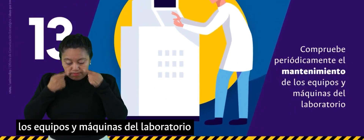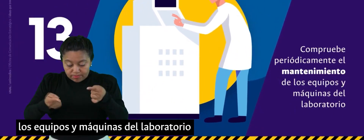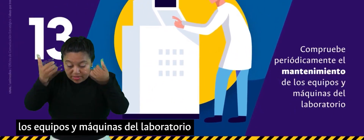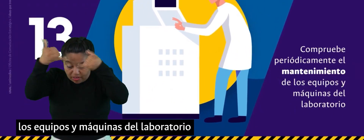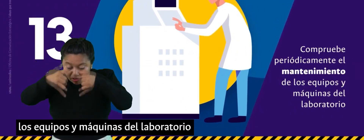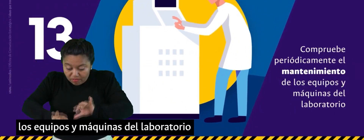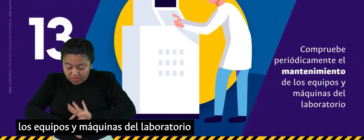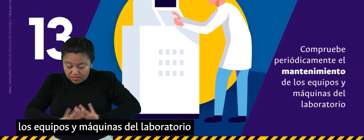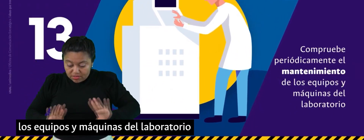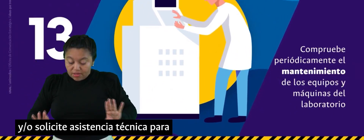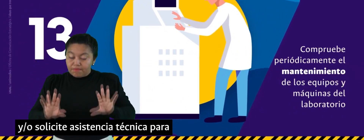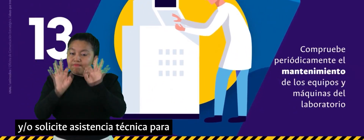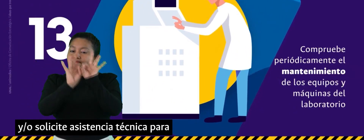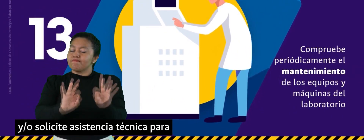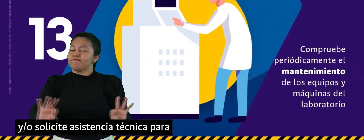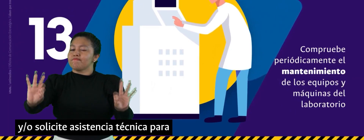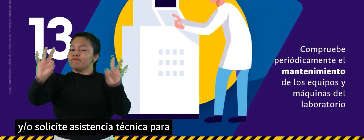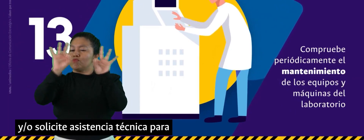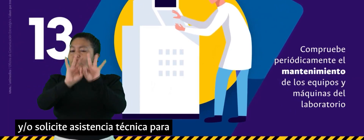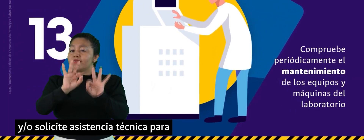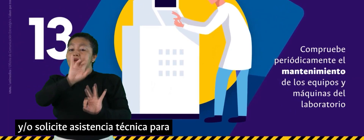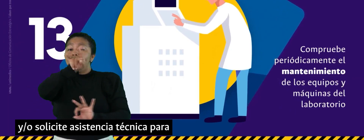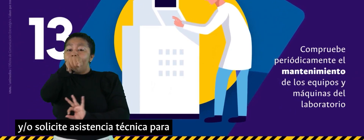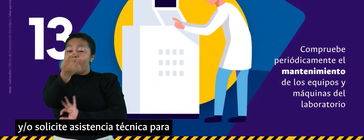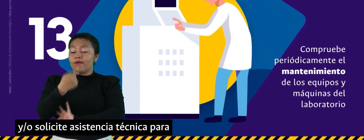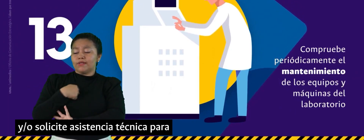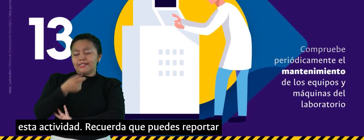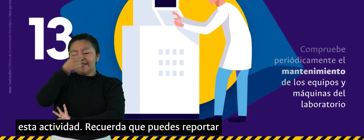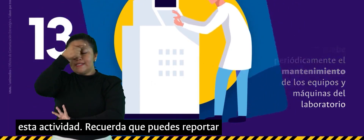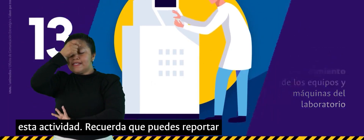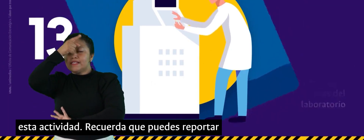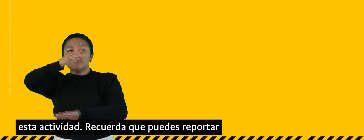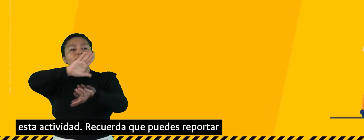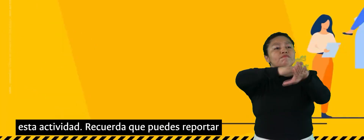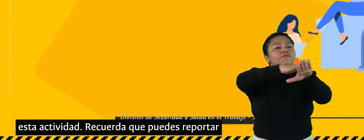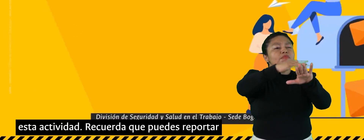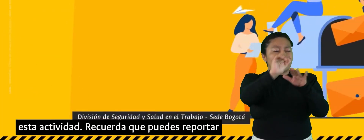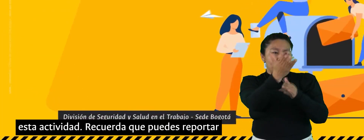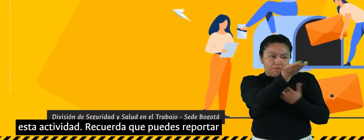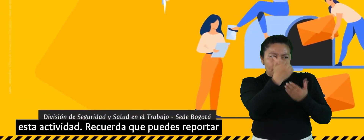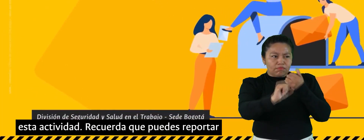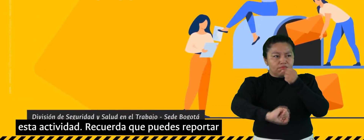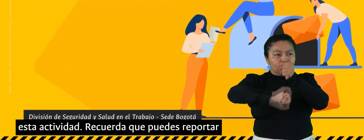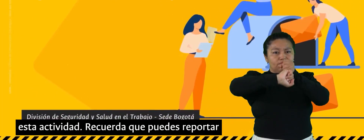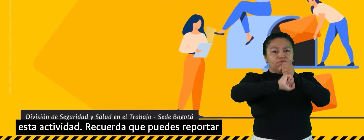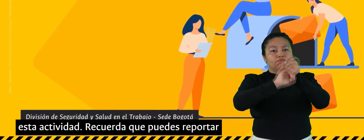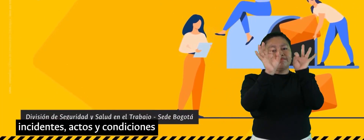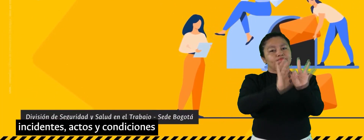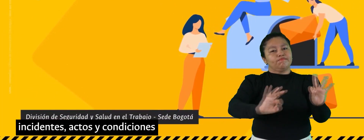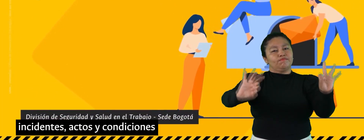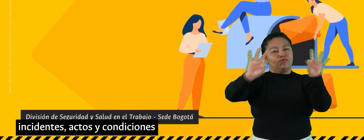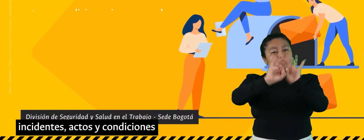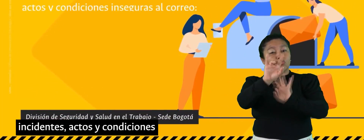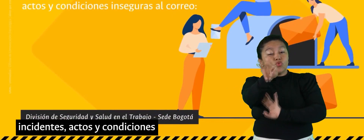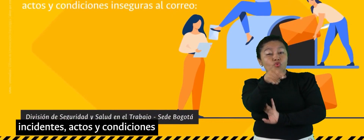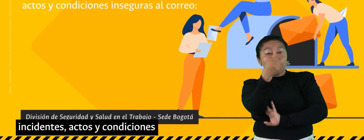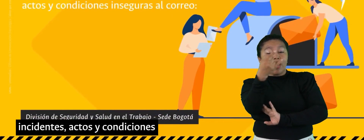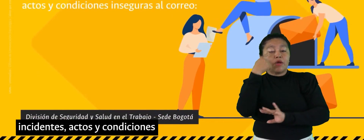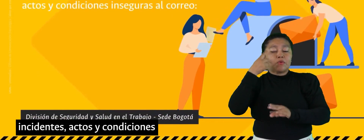laboratorio y os solicite asistencia técnica para esta actividad. Recuerda que puedes reportar incidentes, actos y